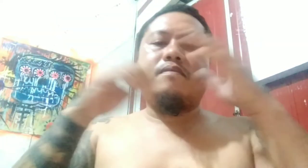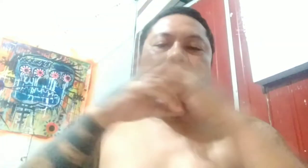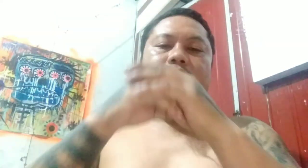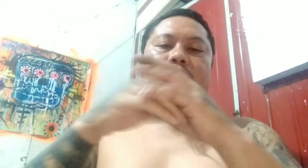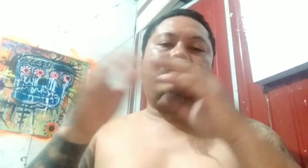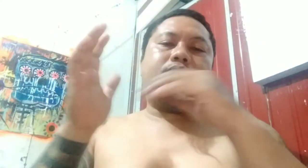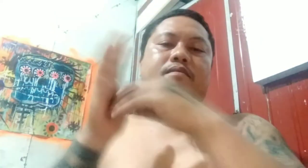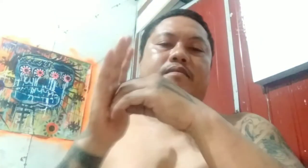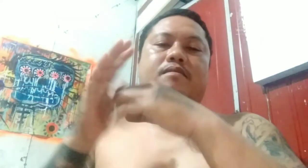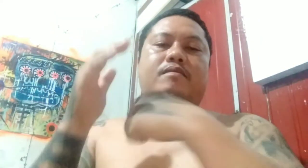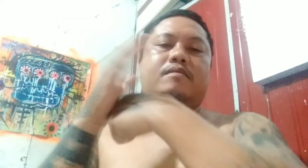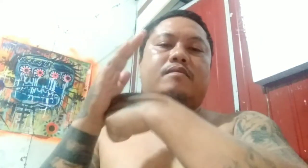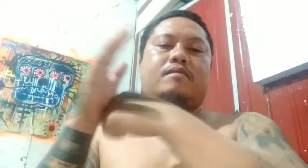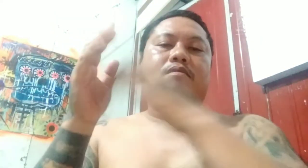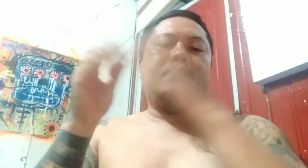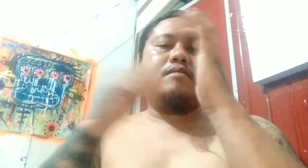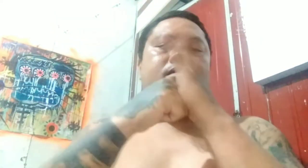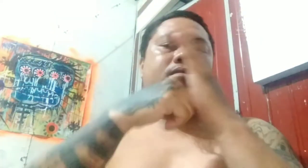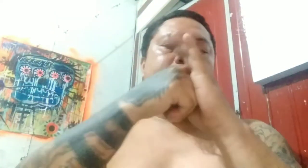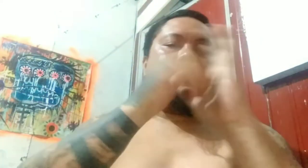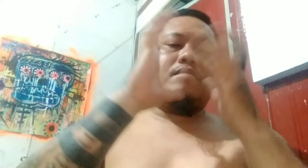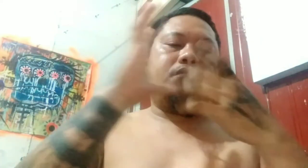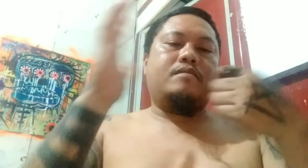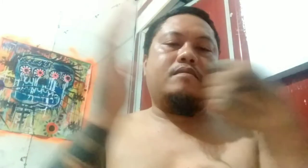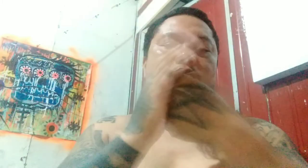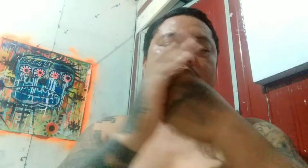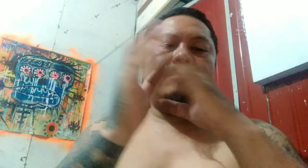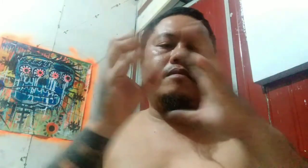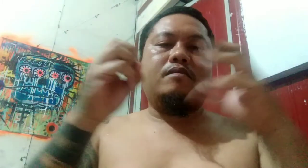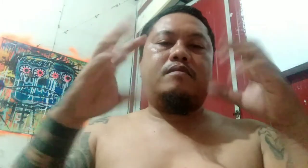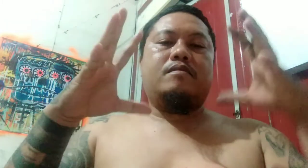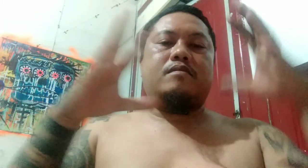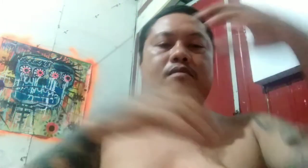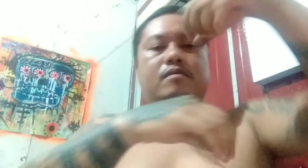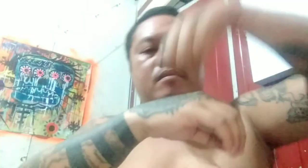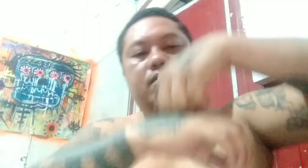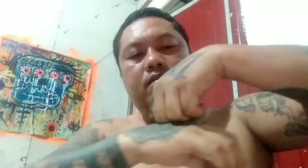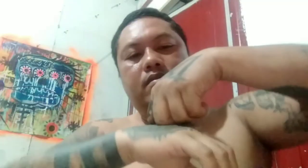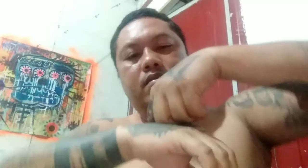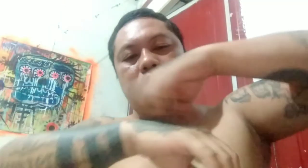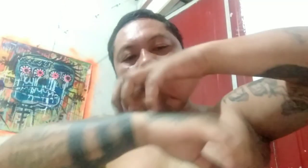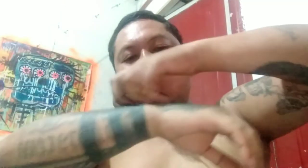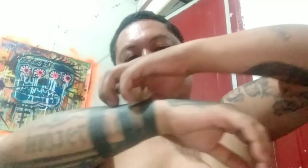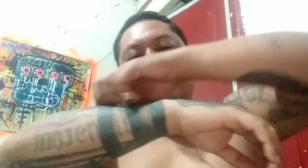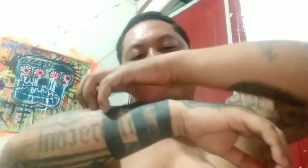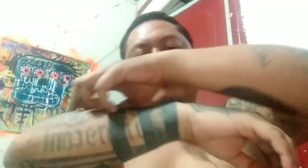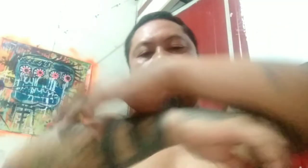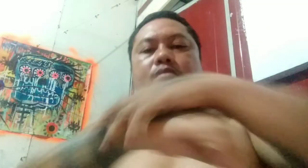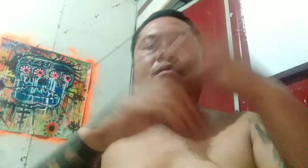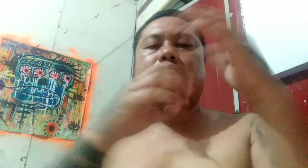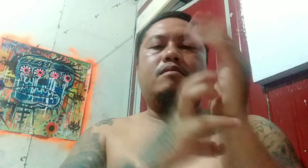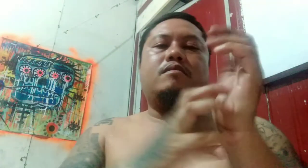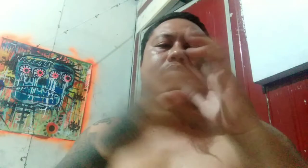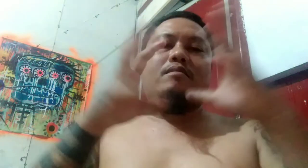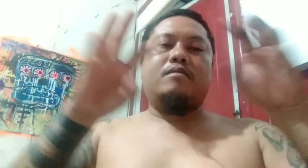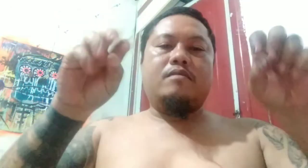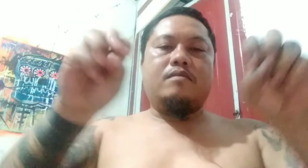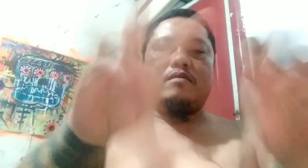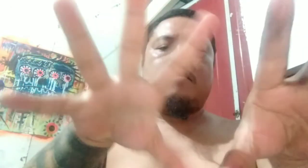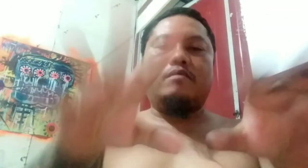lumusul sa bahak. Oo, sa bahak. Correct. Okay. Professor? Hi, sir.